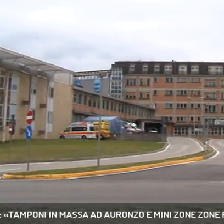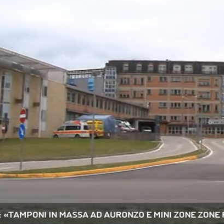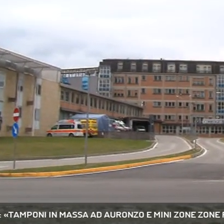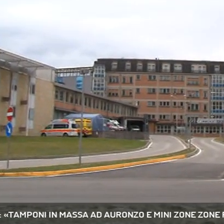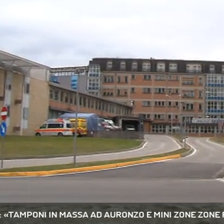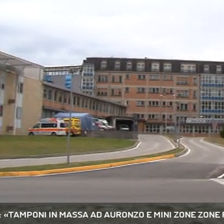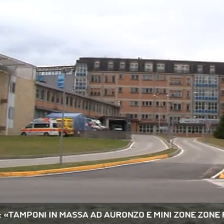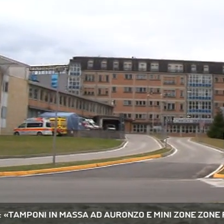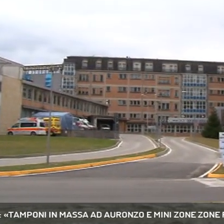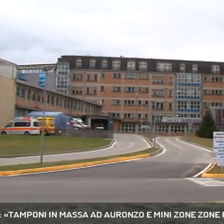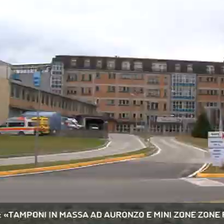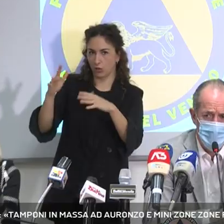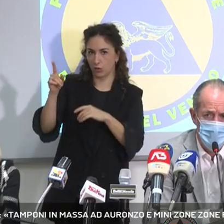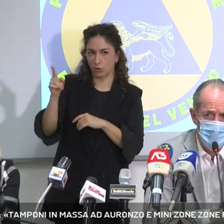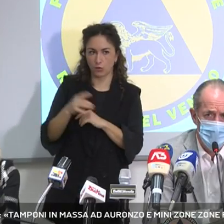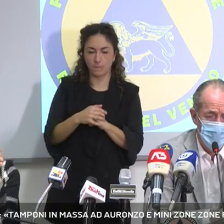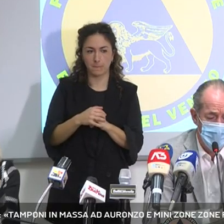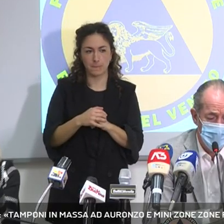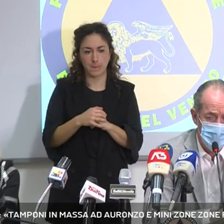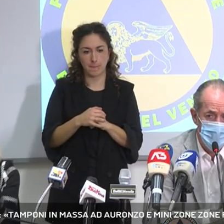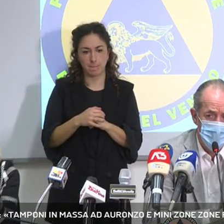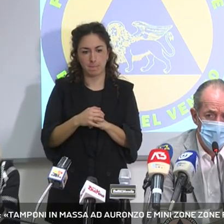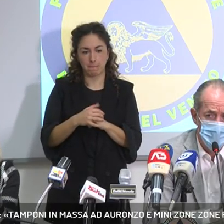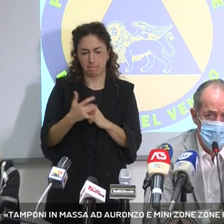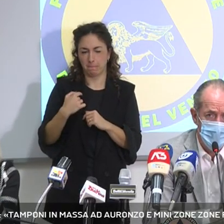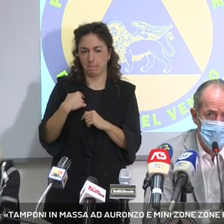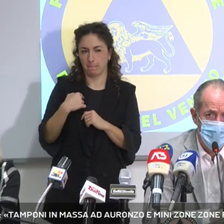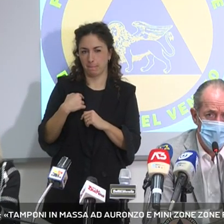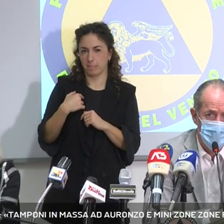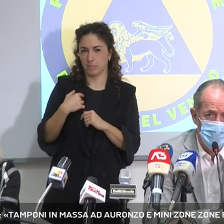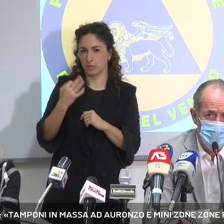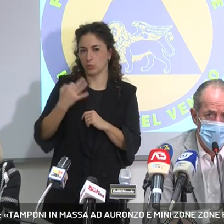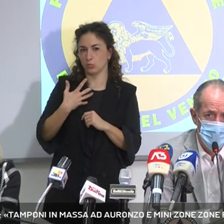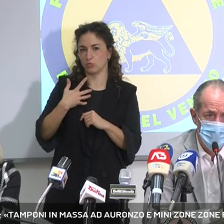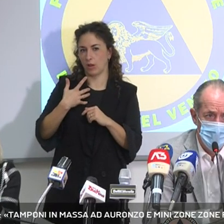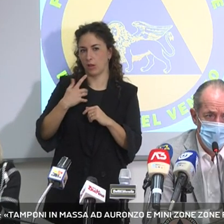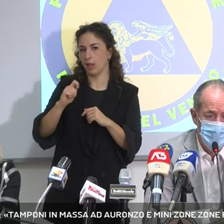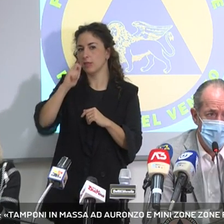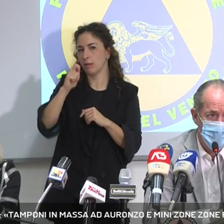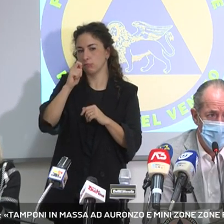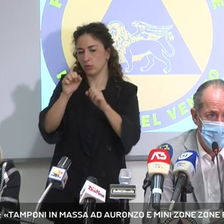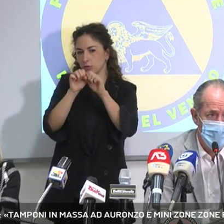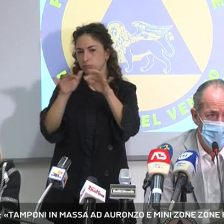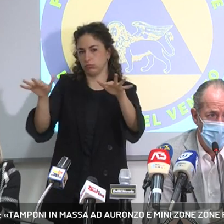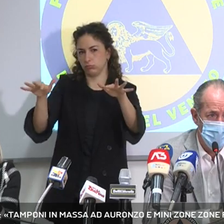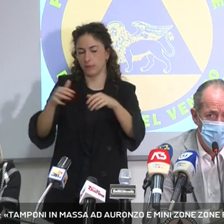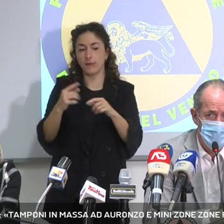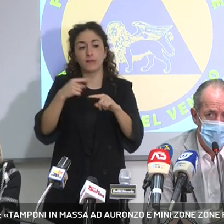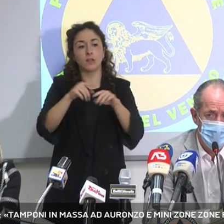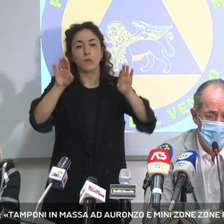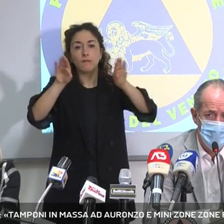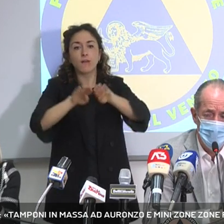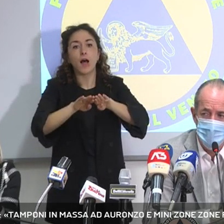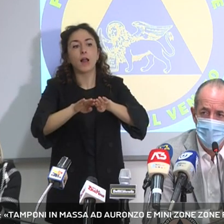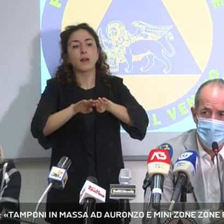Valle dell'Agno e ad Auronzo di Cadore. Faremo da quel che so io una campagna di tamponi, invece nelle valli su